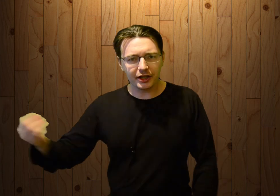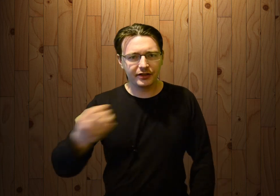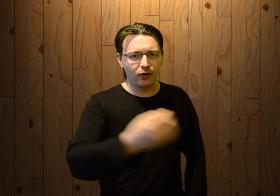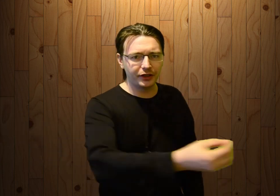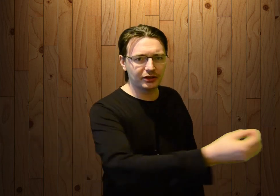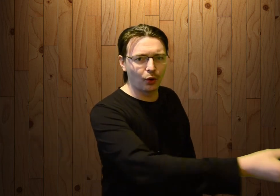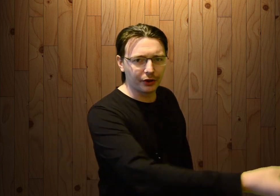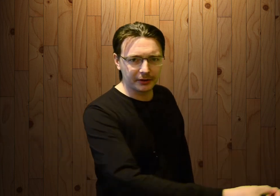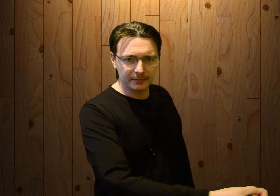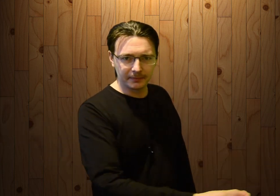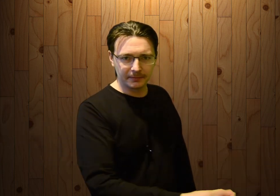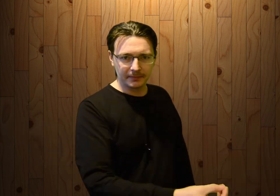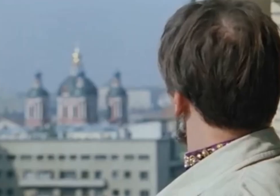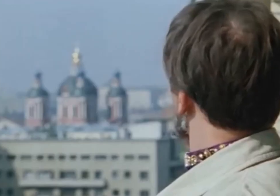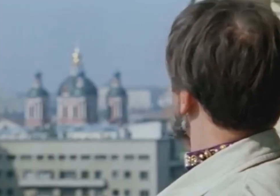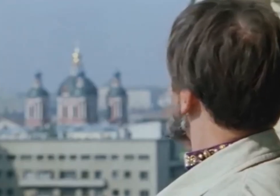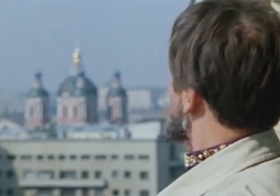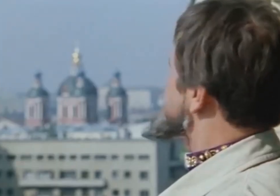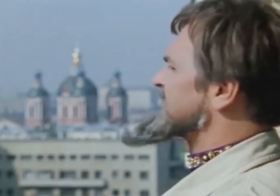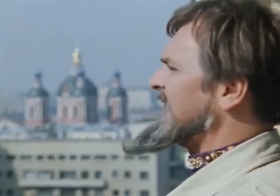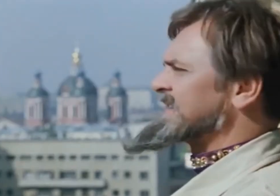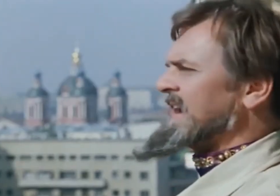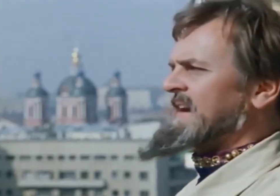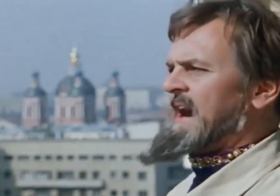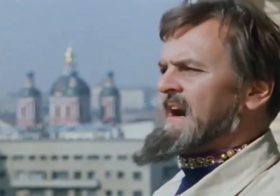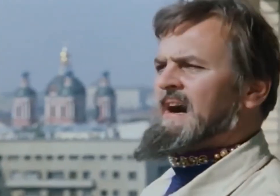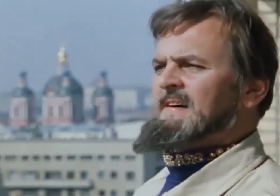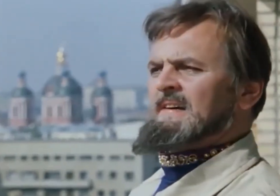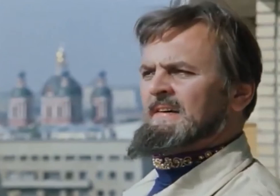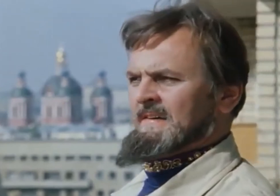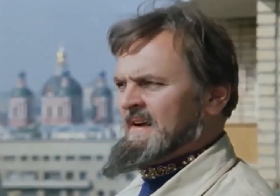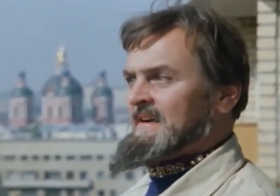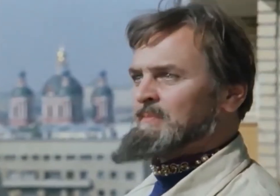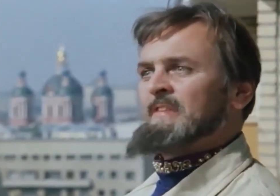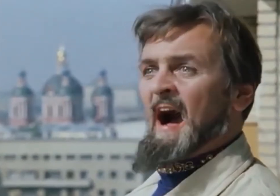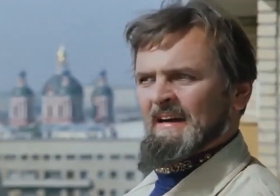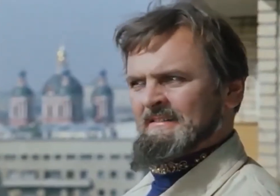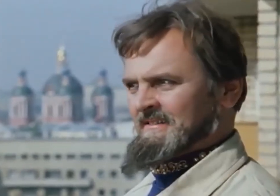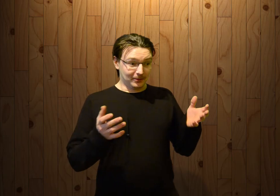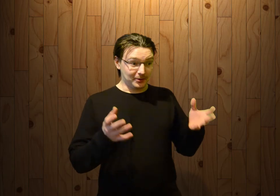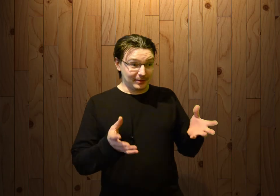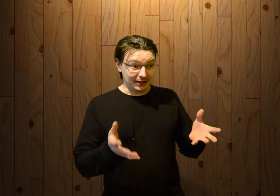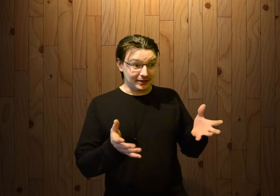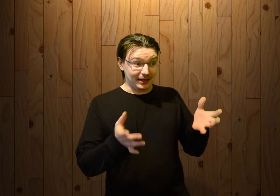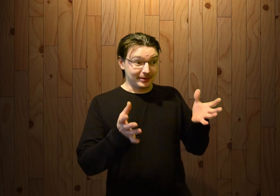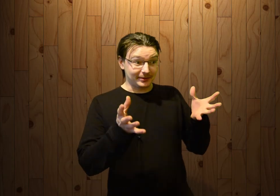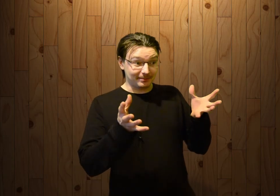разводят скот. Красота-то какая. Лепота. Вот смотрите, да, блядь.